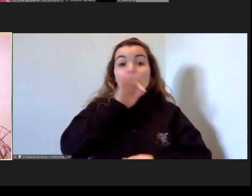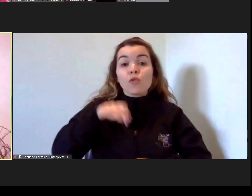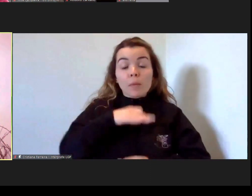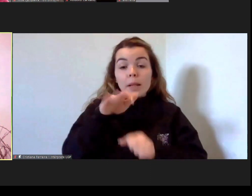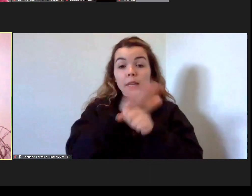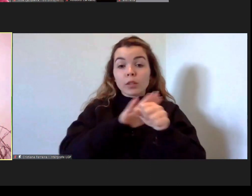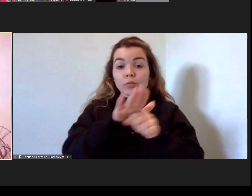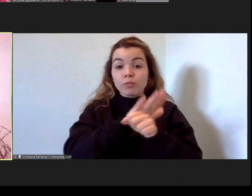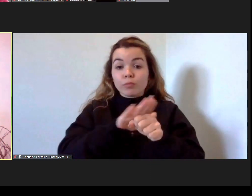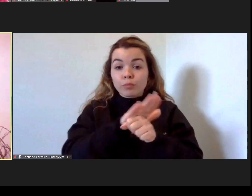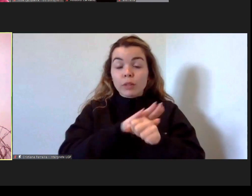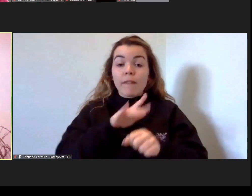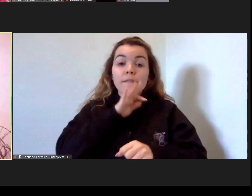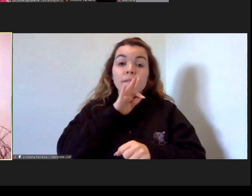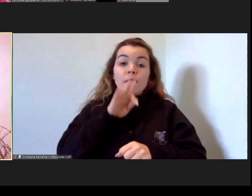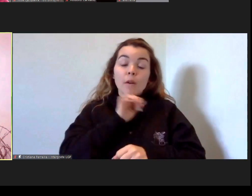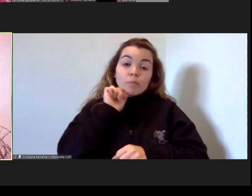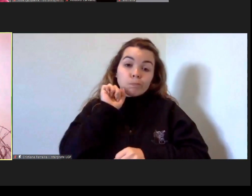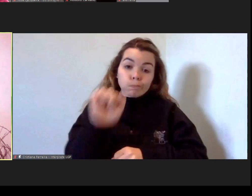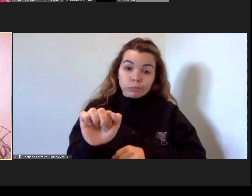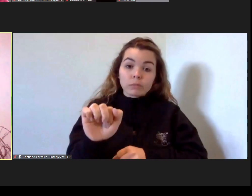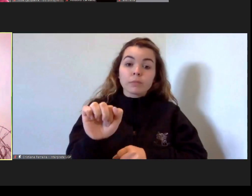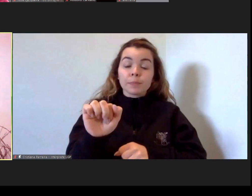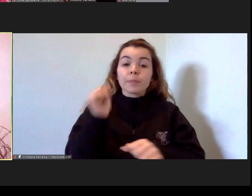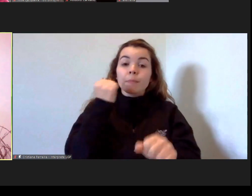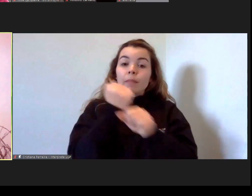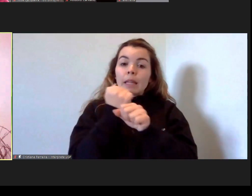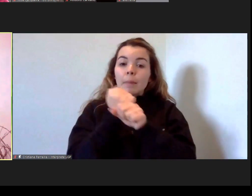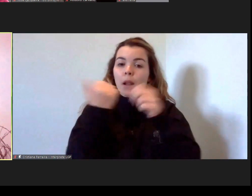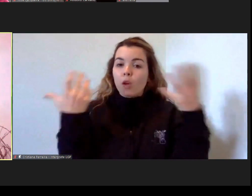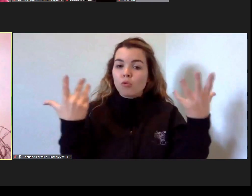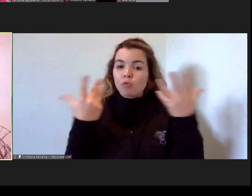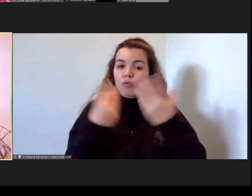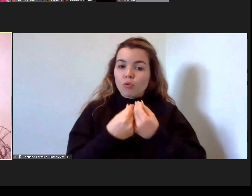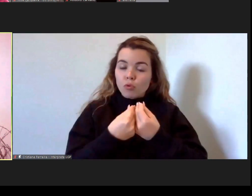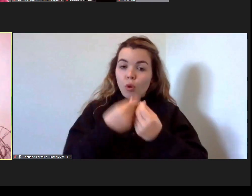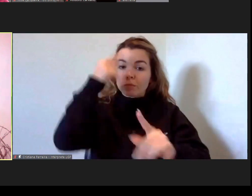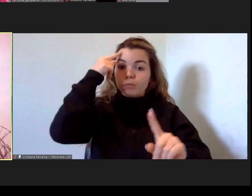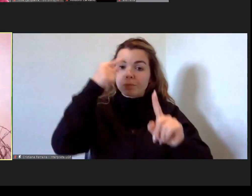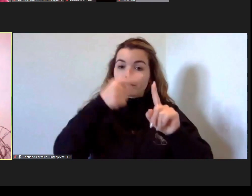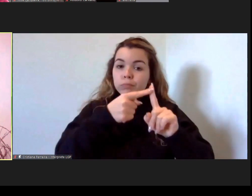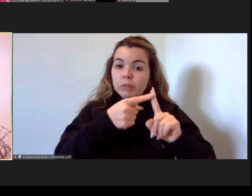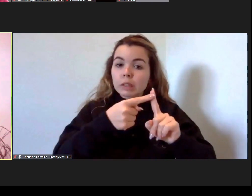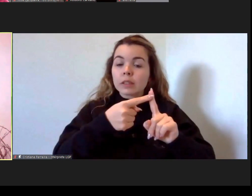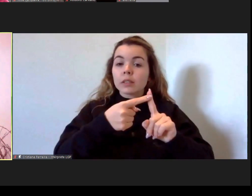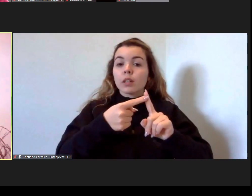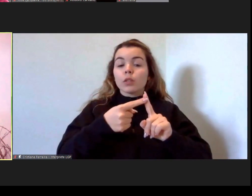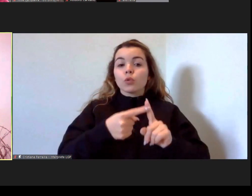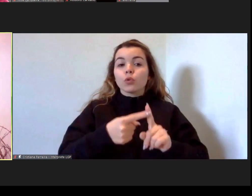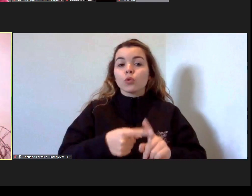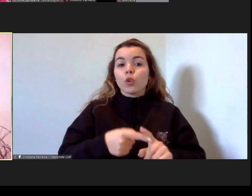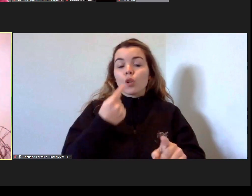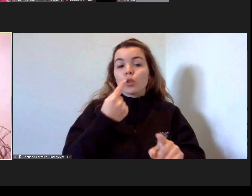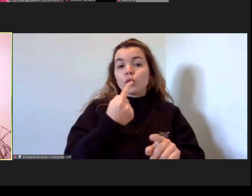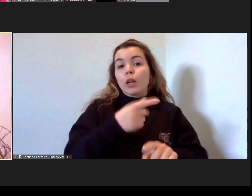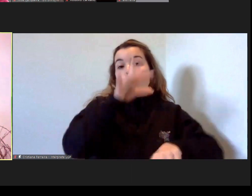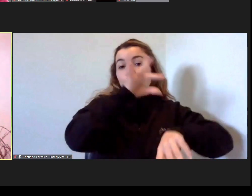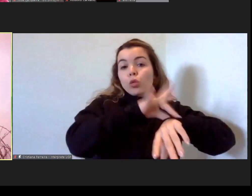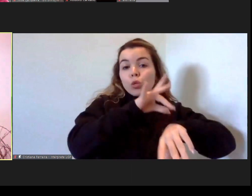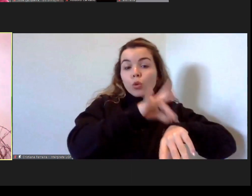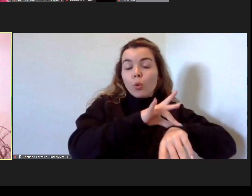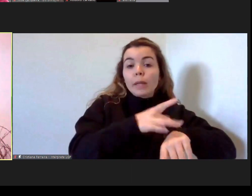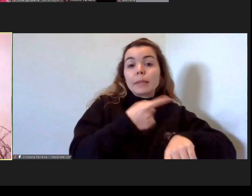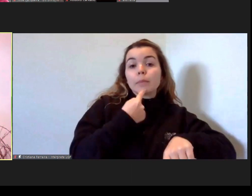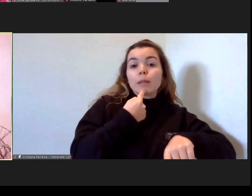domiciliário daquela família trabalhar em conjunto para desmistificar por um lado a doença e por outro